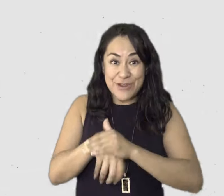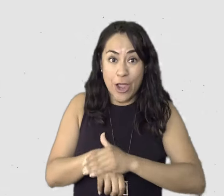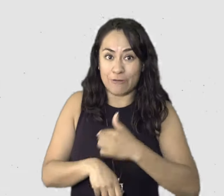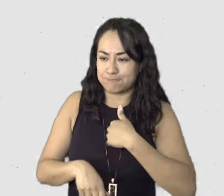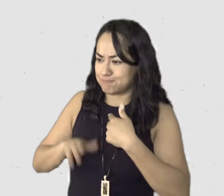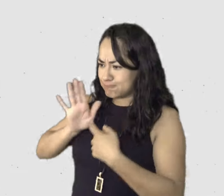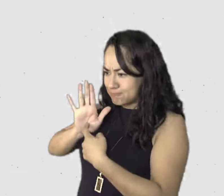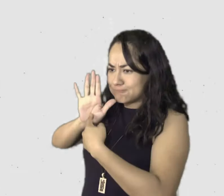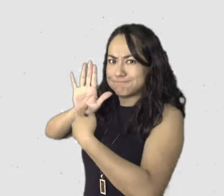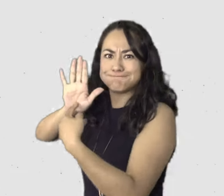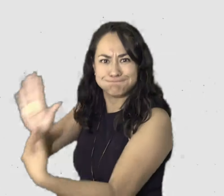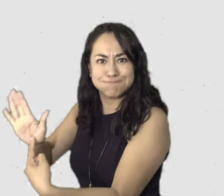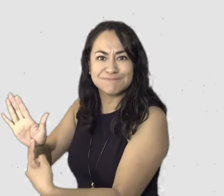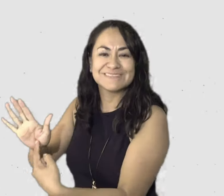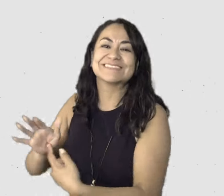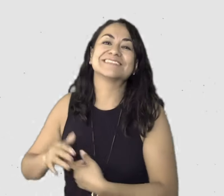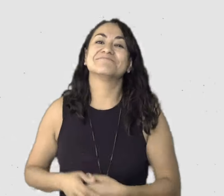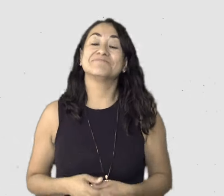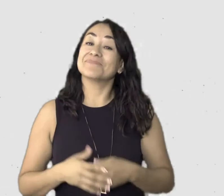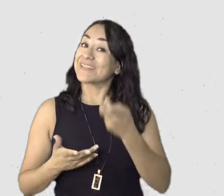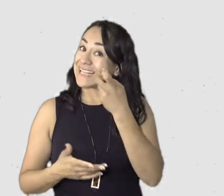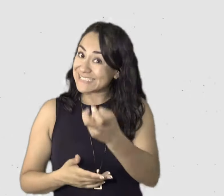hermano. Exacto, así. Espero que se la hayan aprendido.